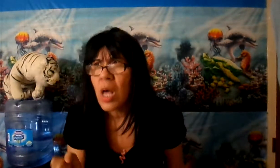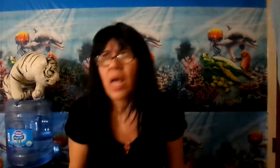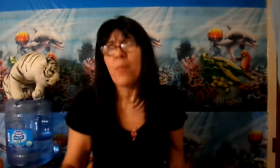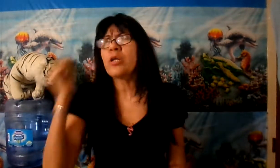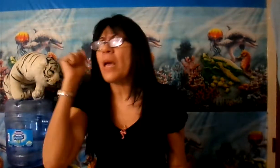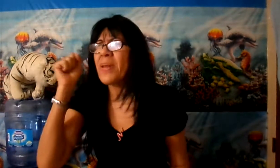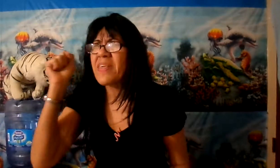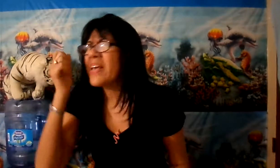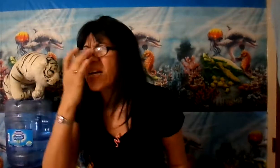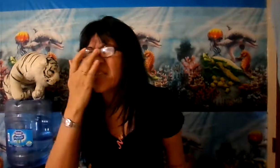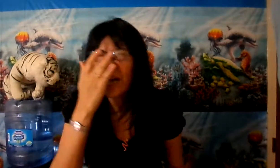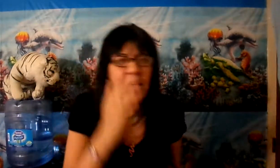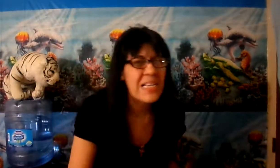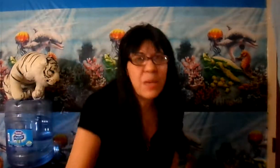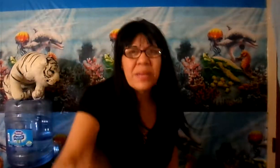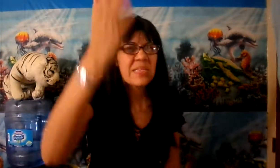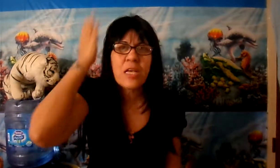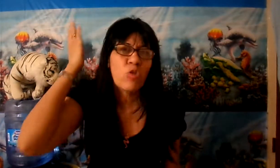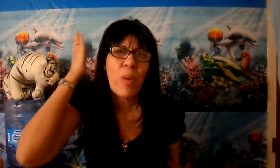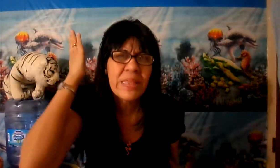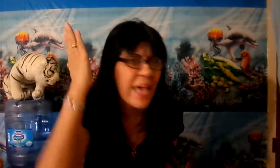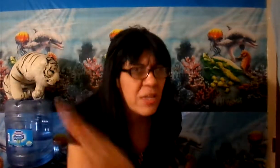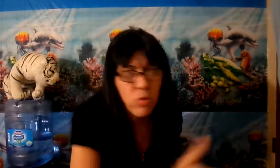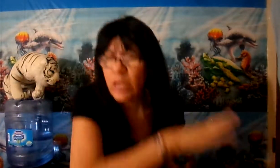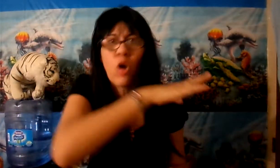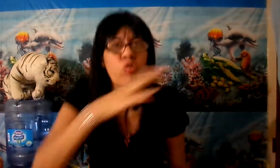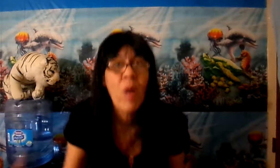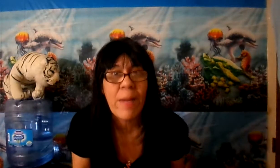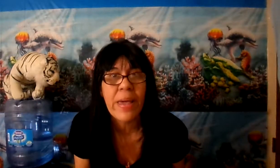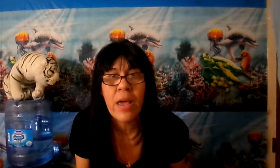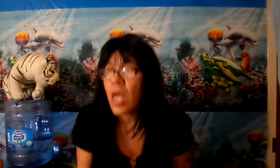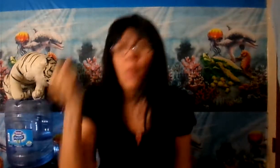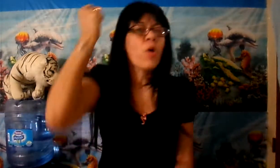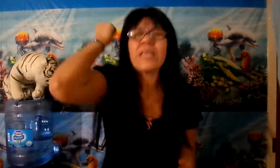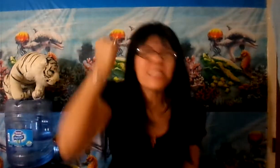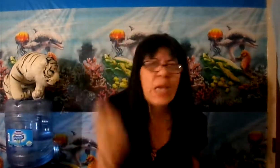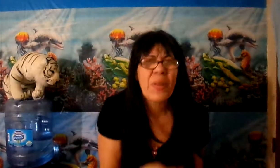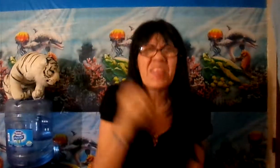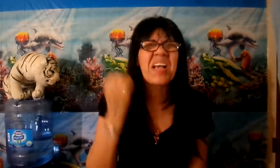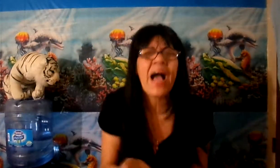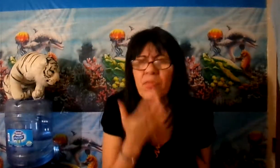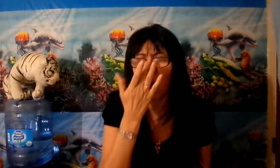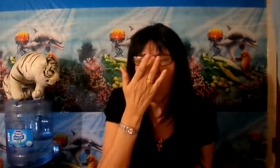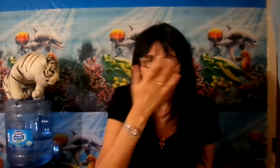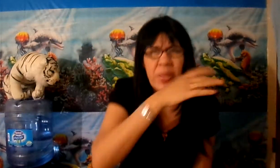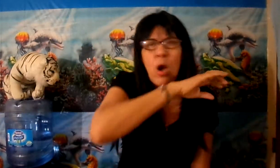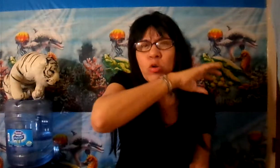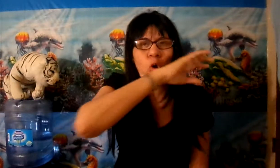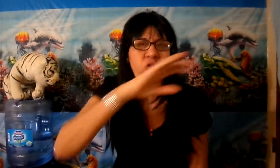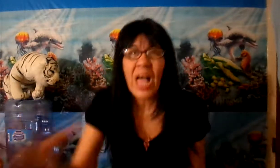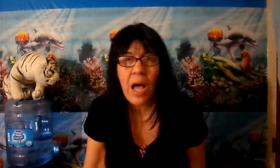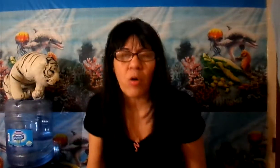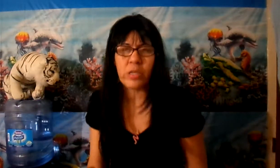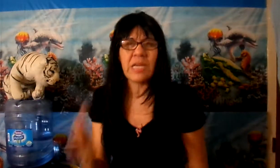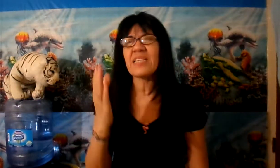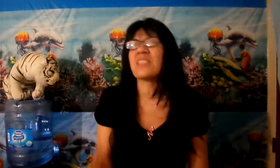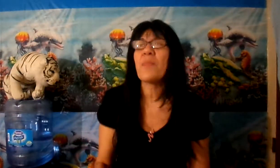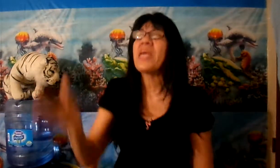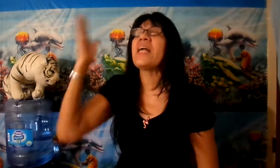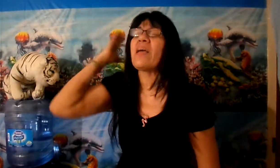¿por qué predica si aquí hace más de 120 años que no llueve? ¿Por qué sigue predicando viejo tostado? Y él le decía, mire que